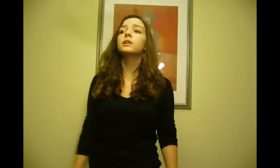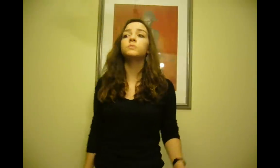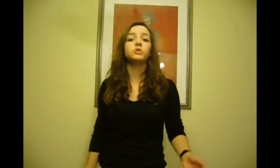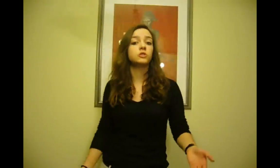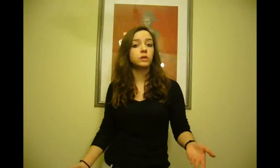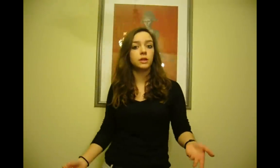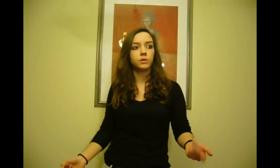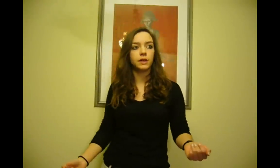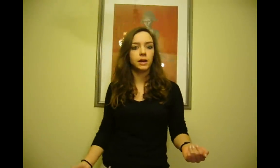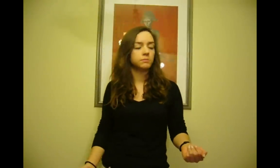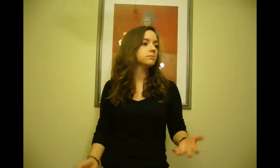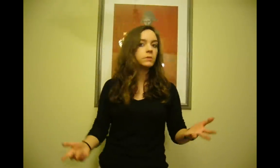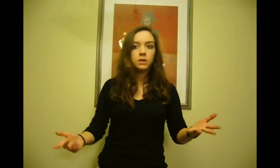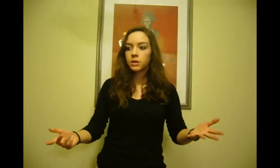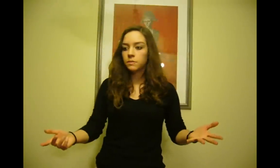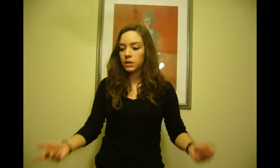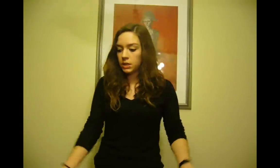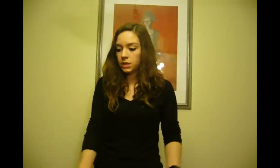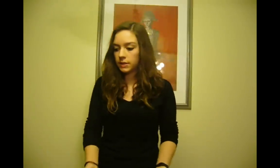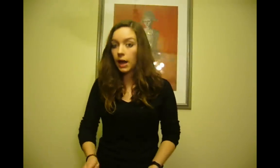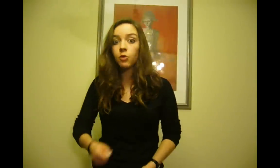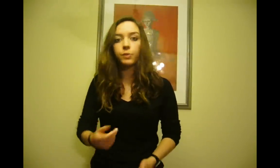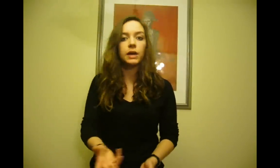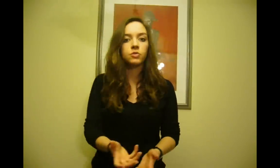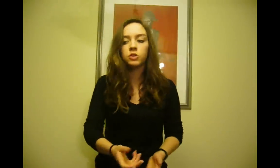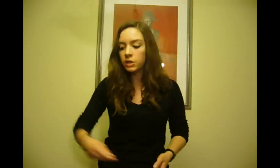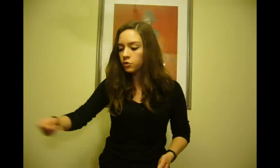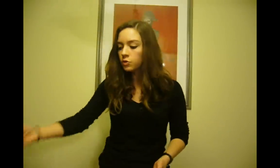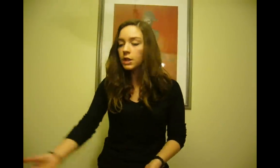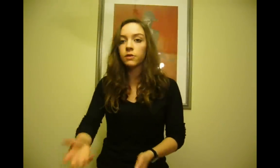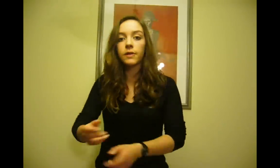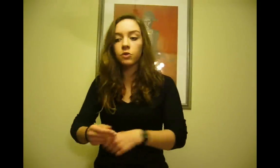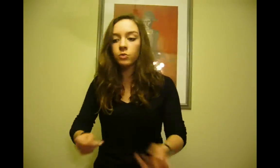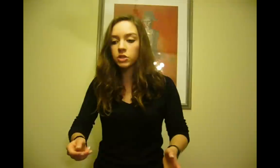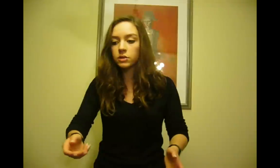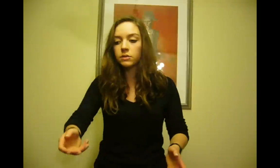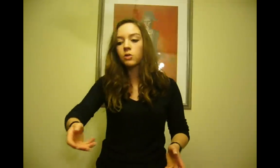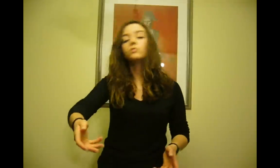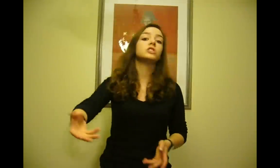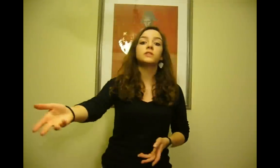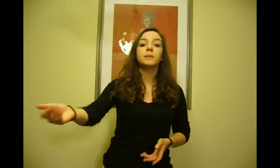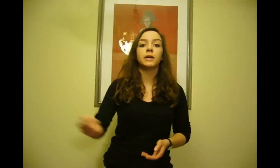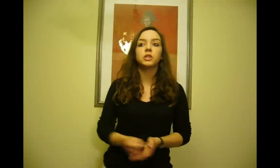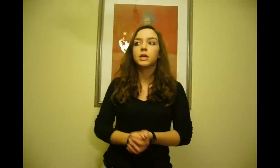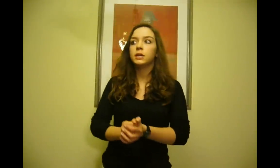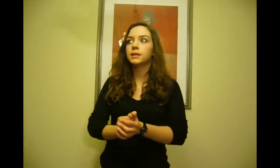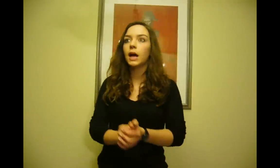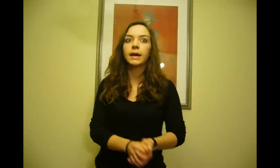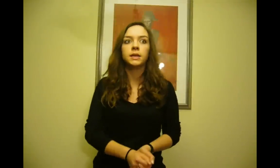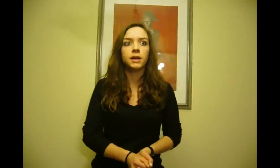quem teoria de coeriria com a Terra. E, sei lá, um pedaço de um chorizo levava alguns destes animais. E, sei lá, caía